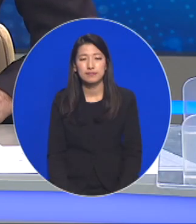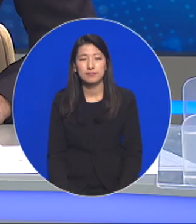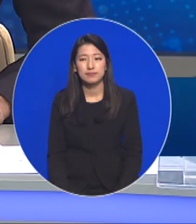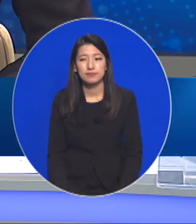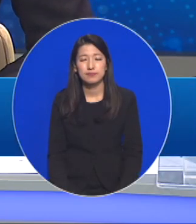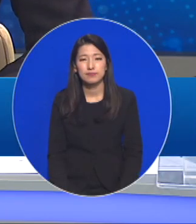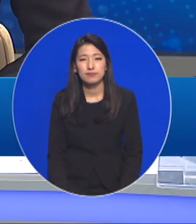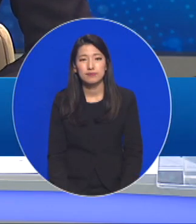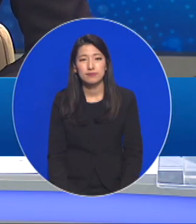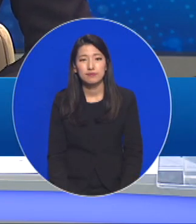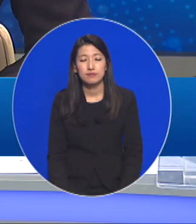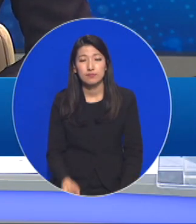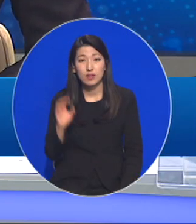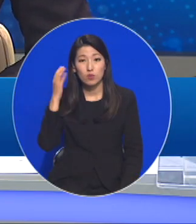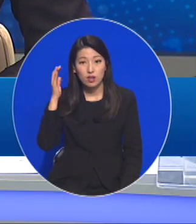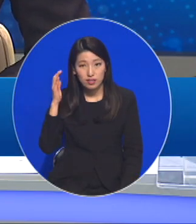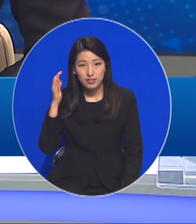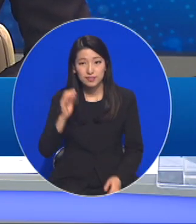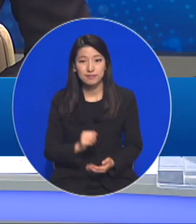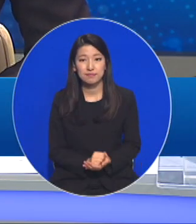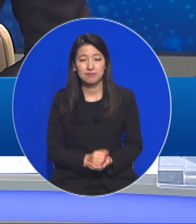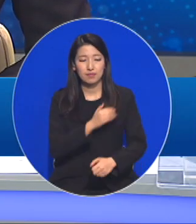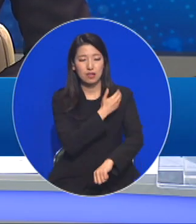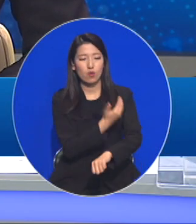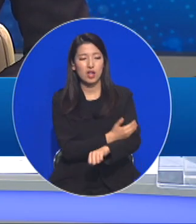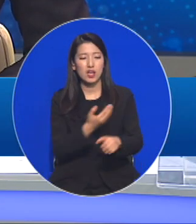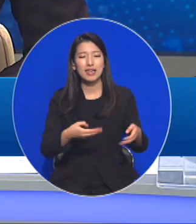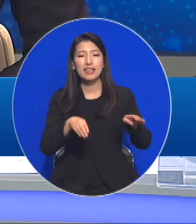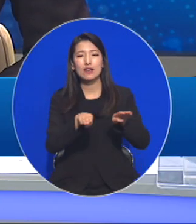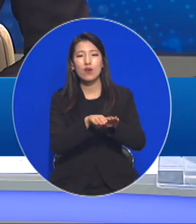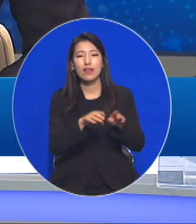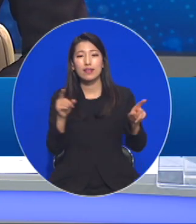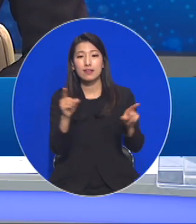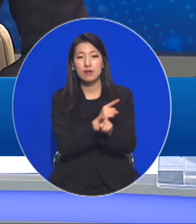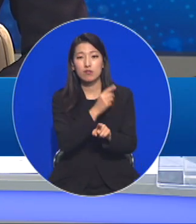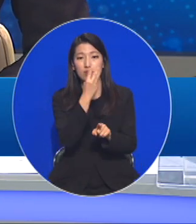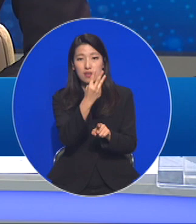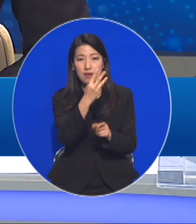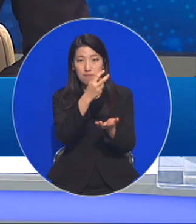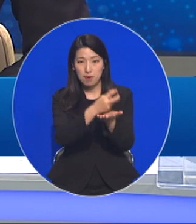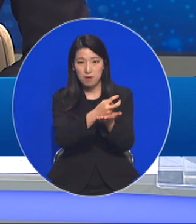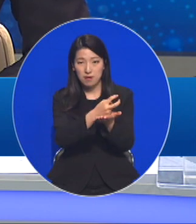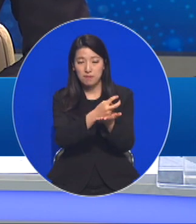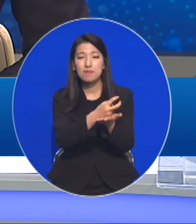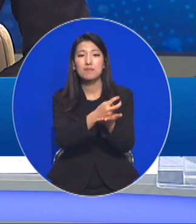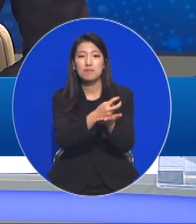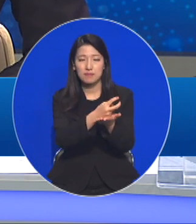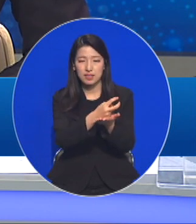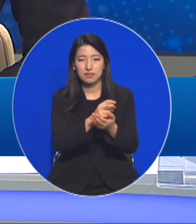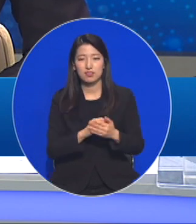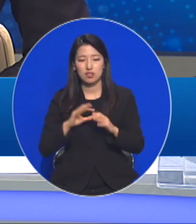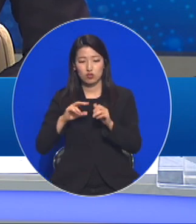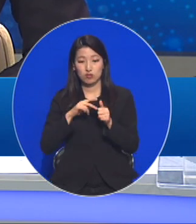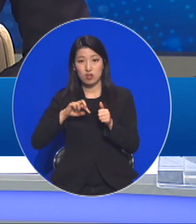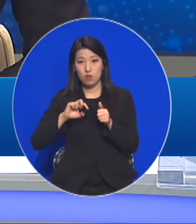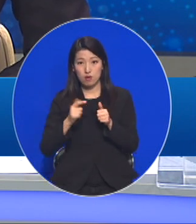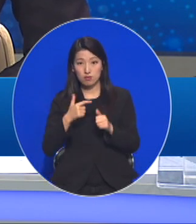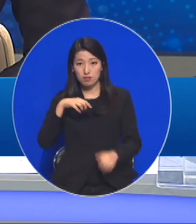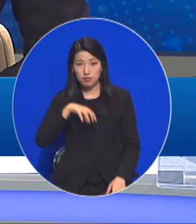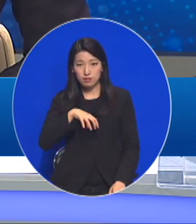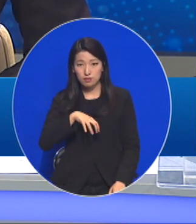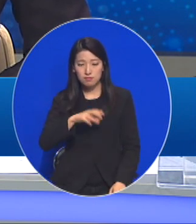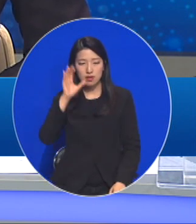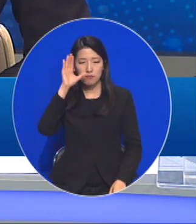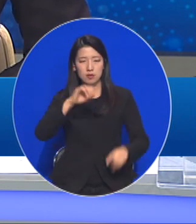권력기관 개혁 3법이 최근 국회를 통과하고 시행에 들어갔습니다. 이와 관련해 국정원은 국정원의 정치 개입이